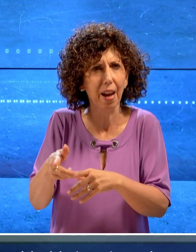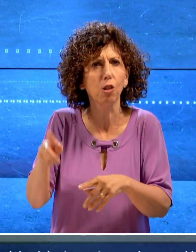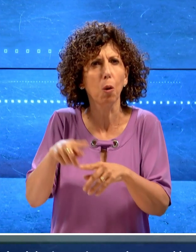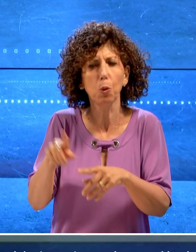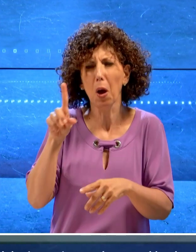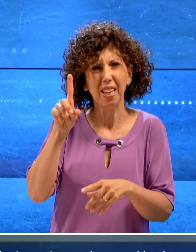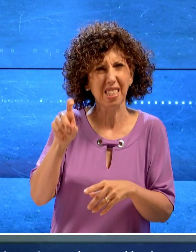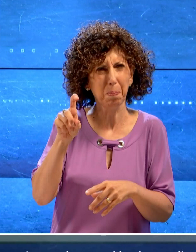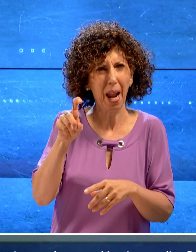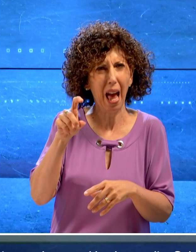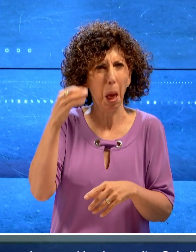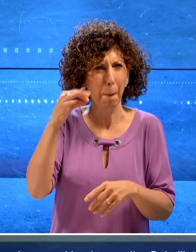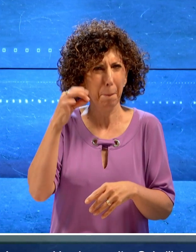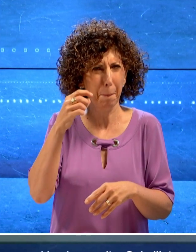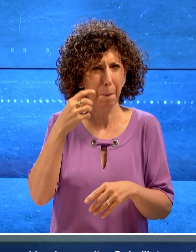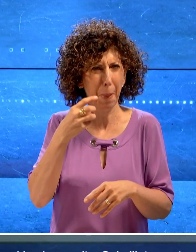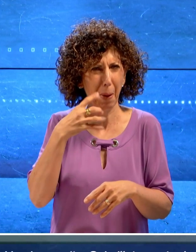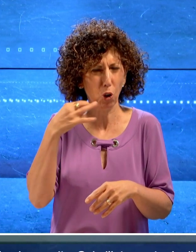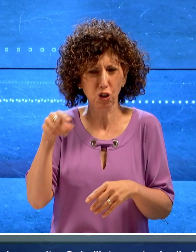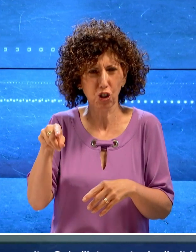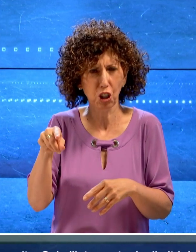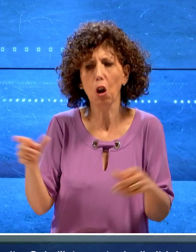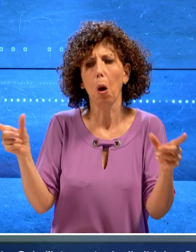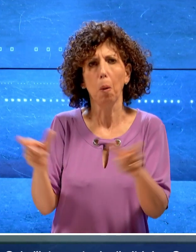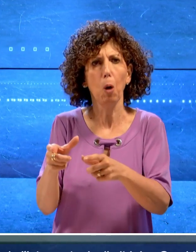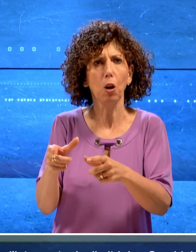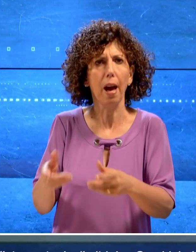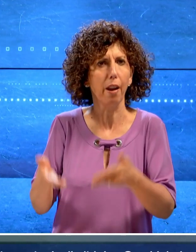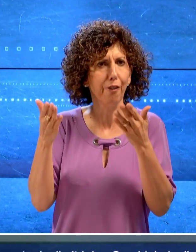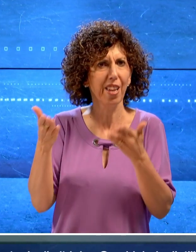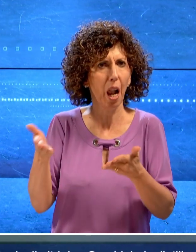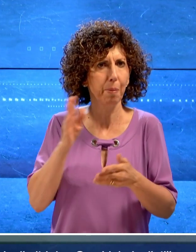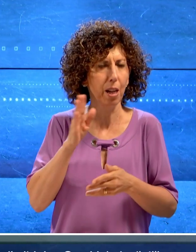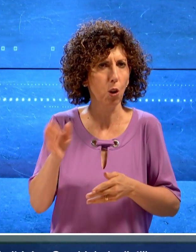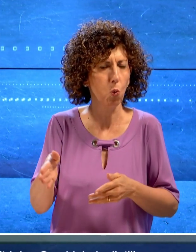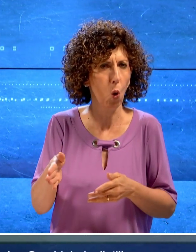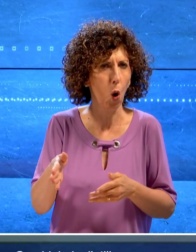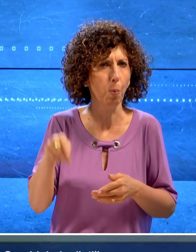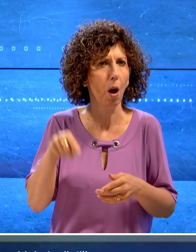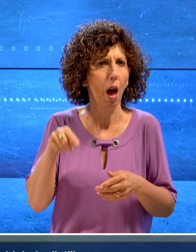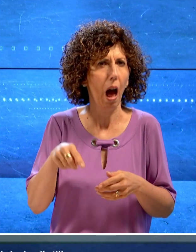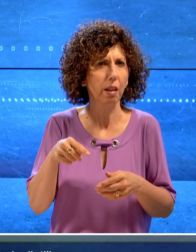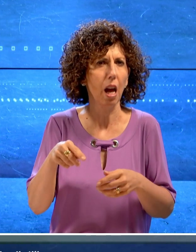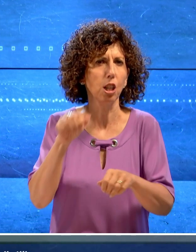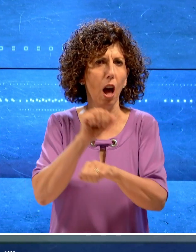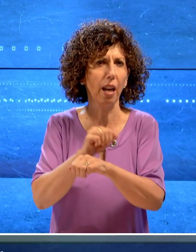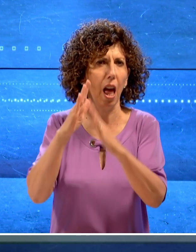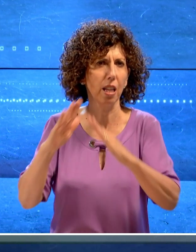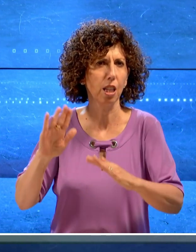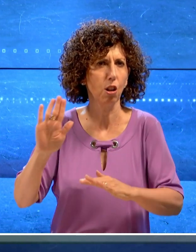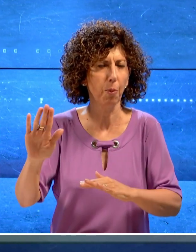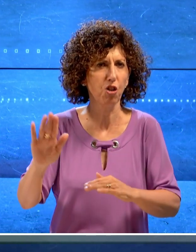dello spray al peperoncino aveva consentito di bloccare definitivamente l'uomo, che adesso si trova agli arresti